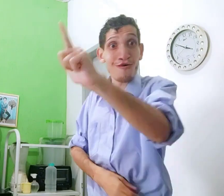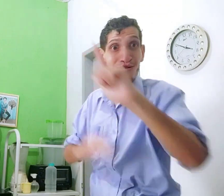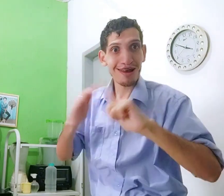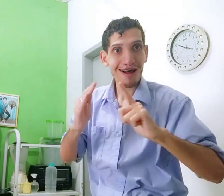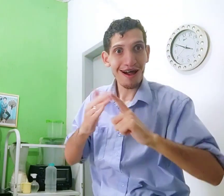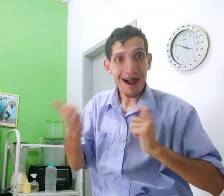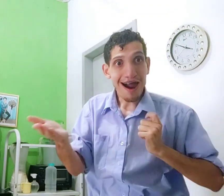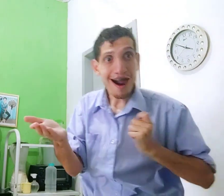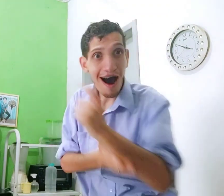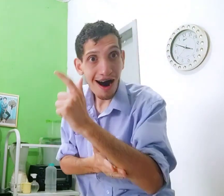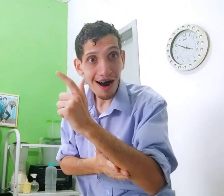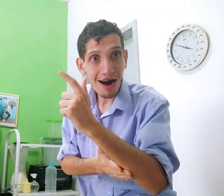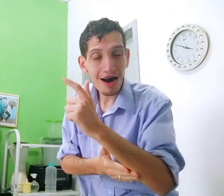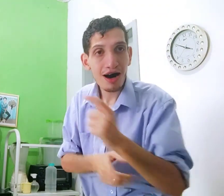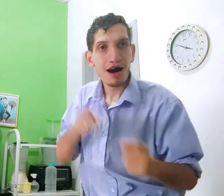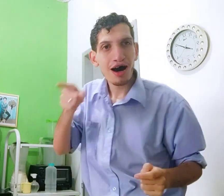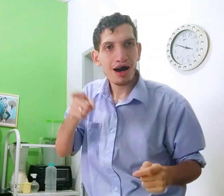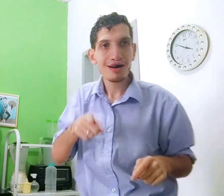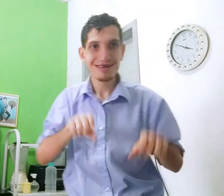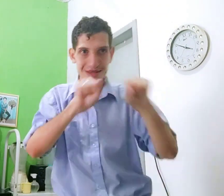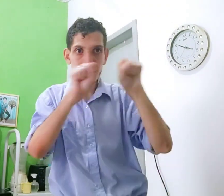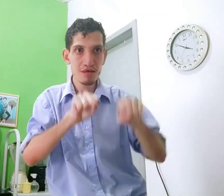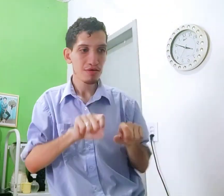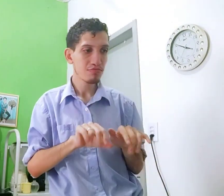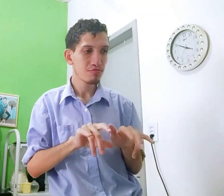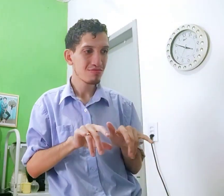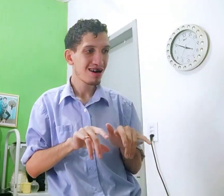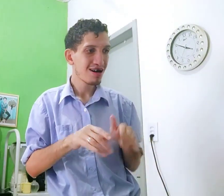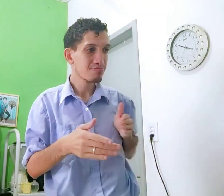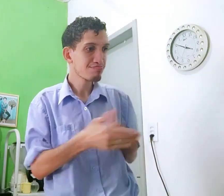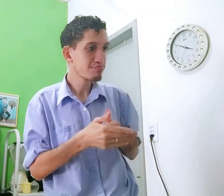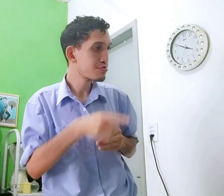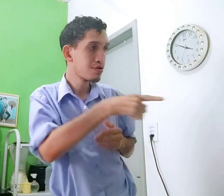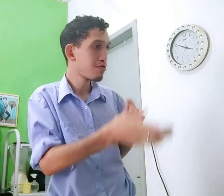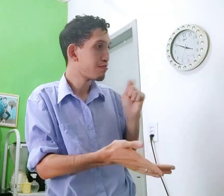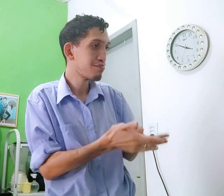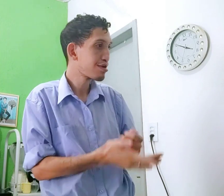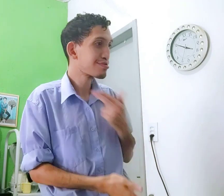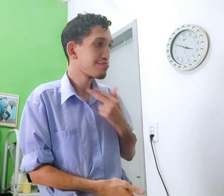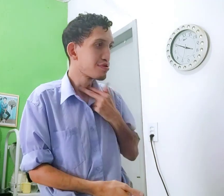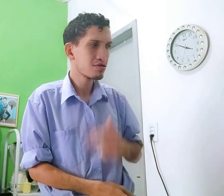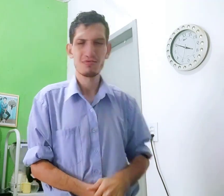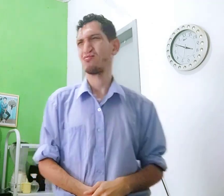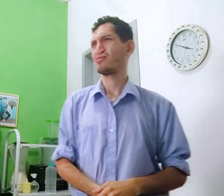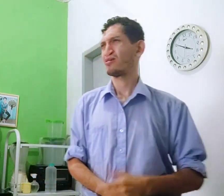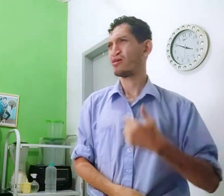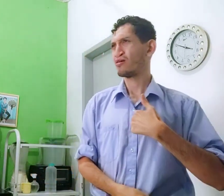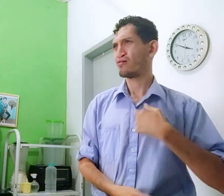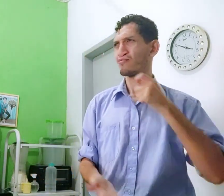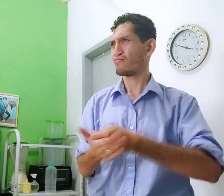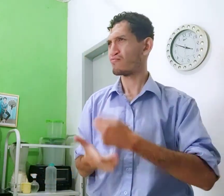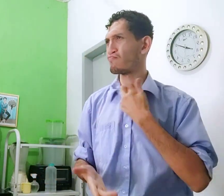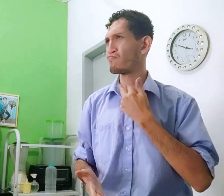nada, jajaja, outra loja foi comprar. Ela chegou lá no sistema cadastrar, não autorizou, pagar não pode.